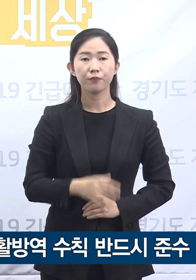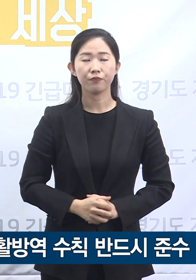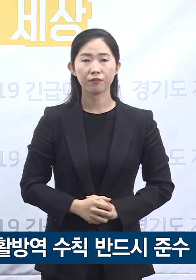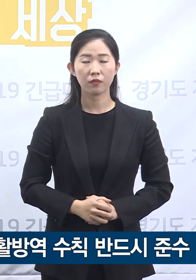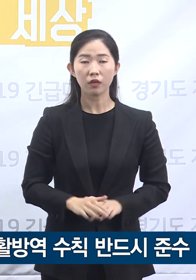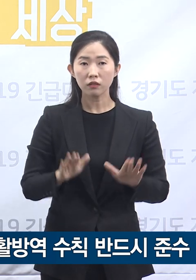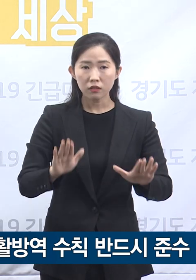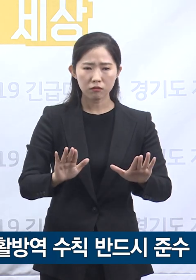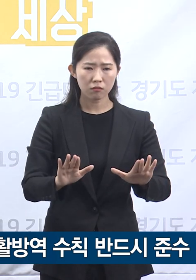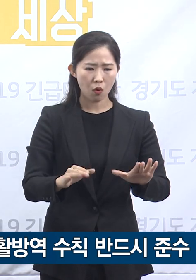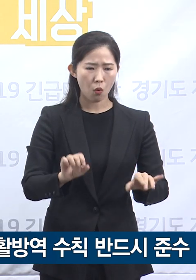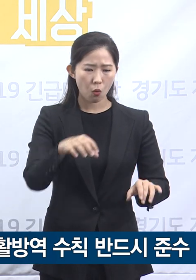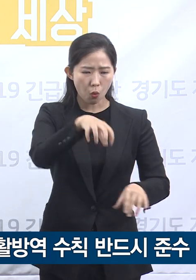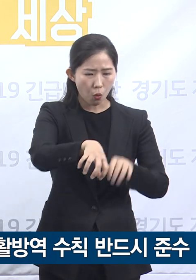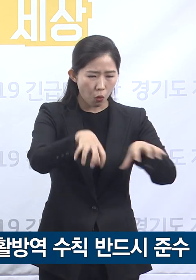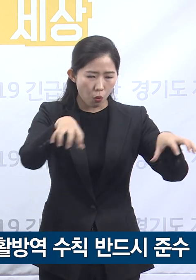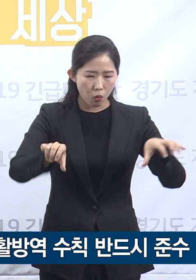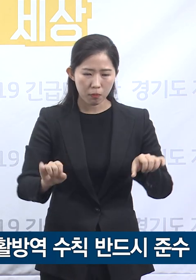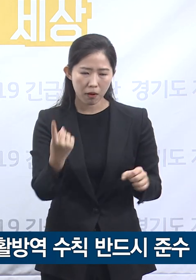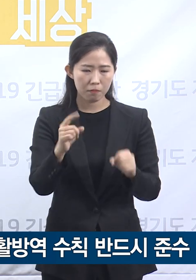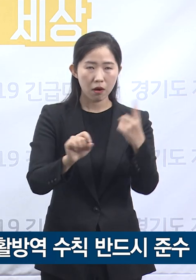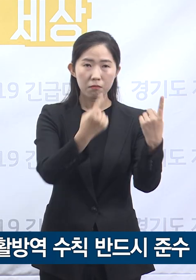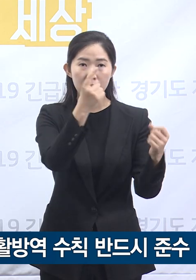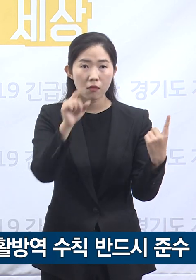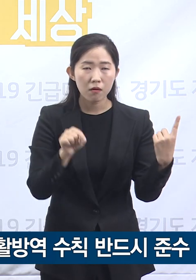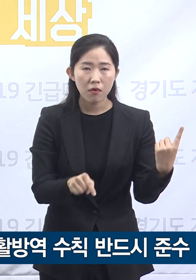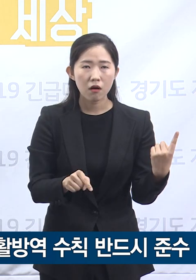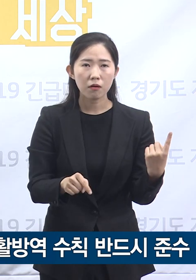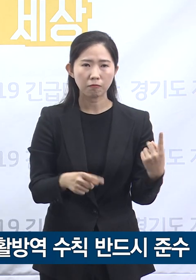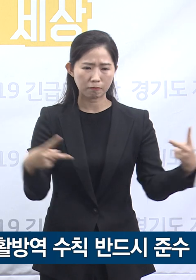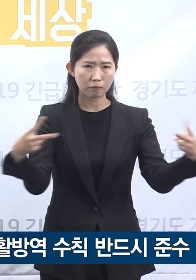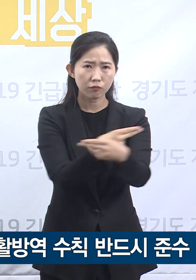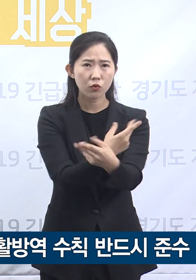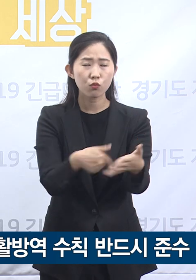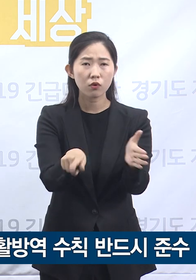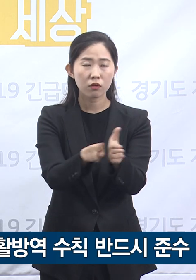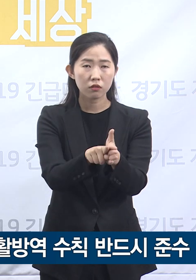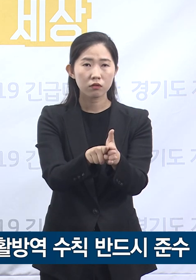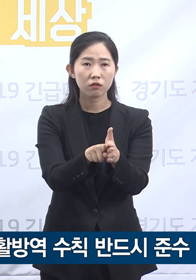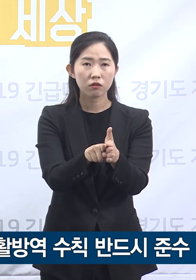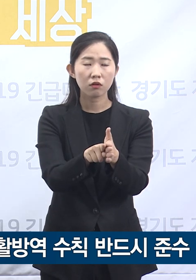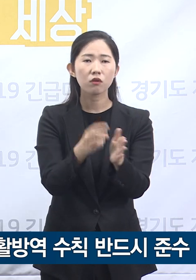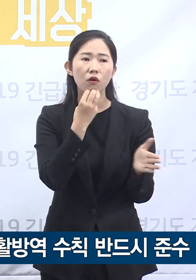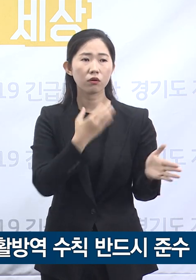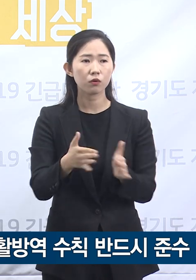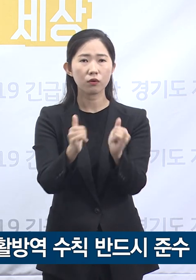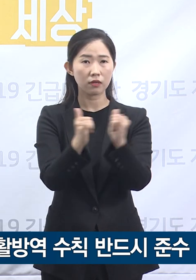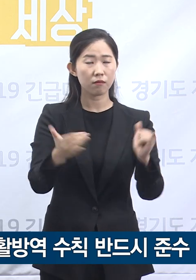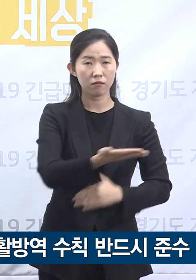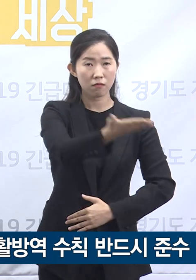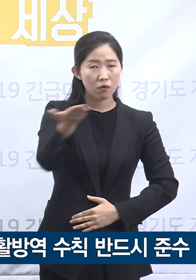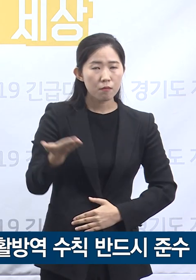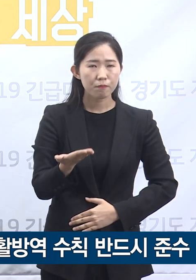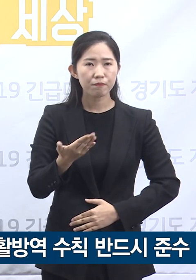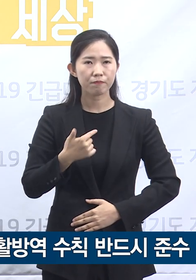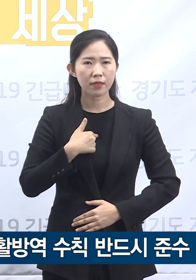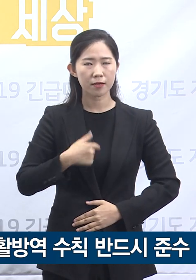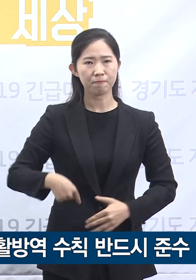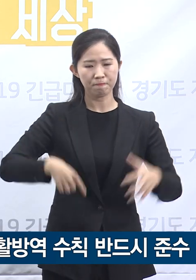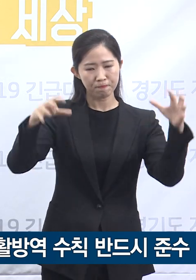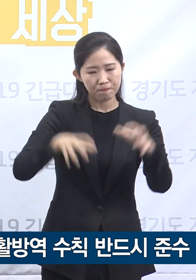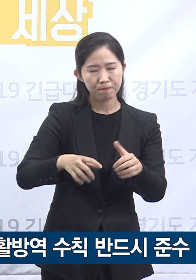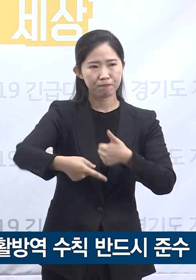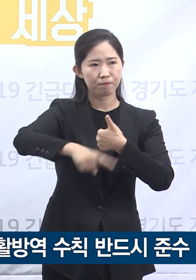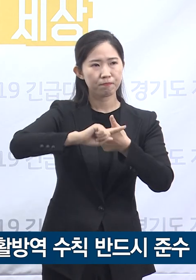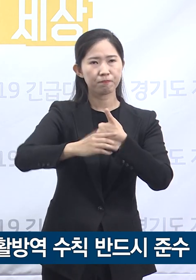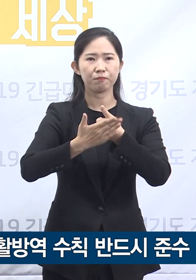산발적으로 이어지고 있는 감염 확산의 연골고리를 끊어내기 위해서는 도민 여러분의 지속적이고 자발적인 협조가 필요합니다.